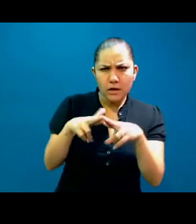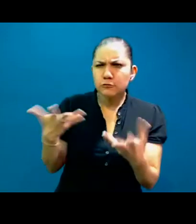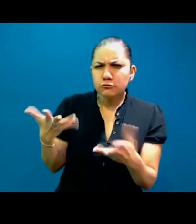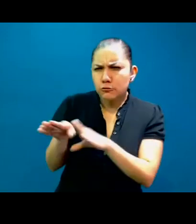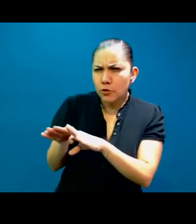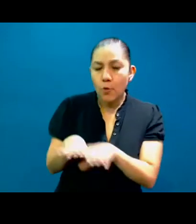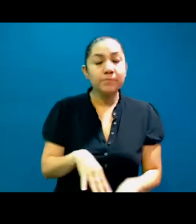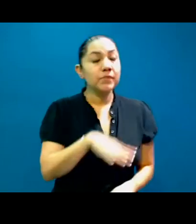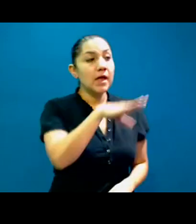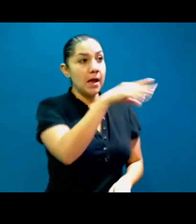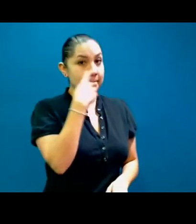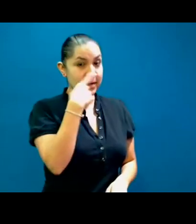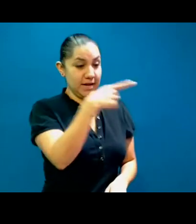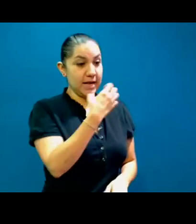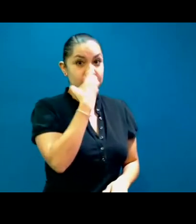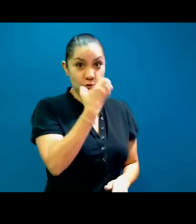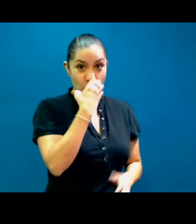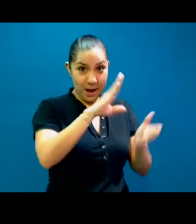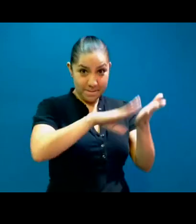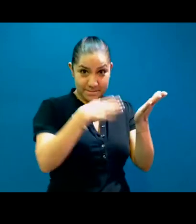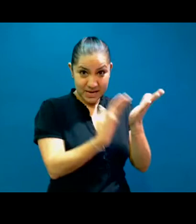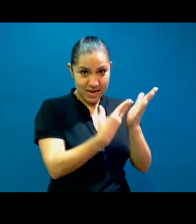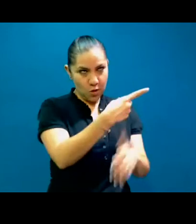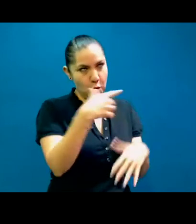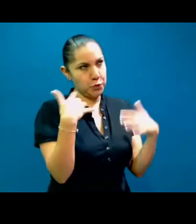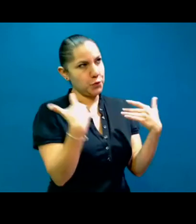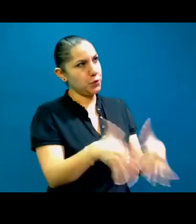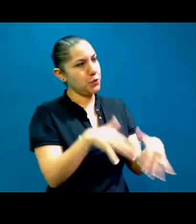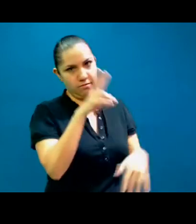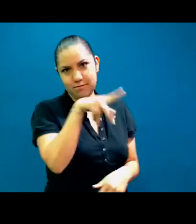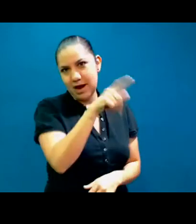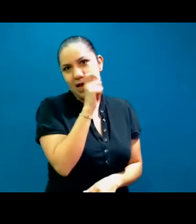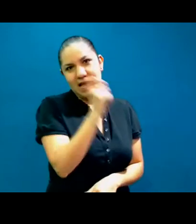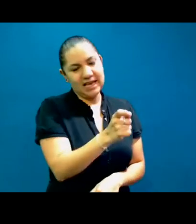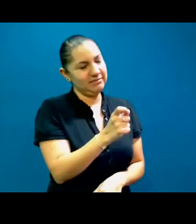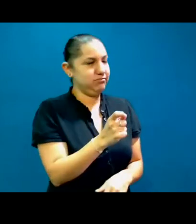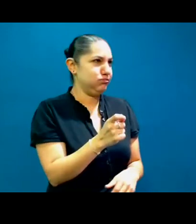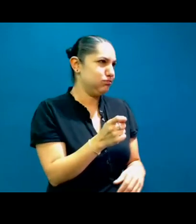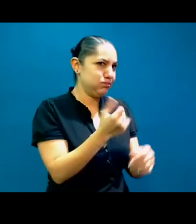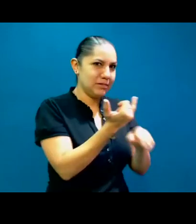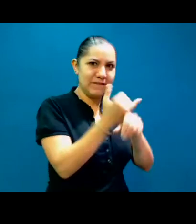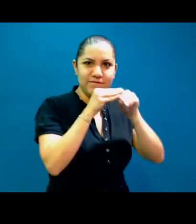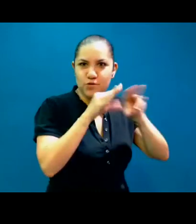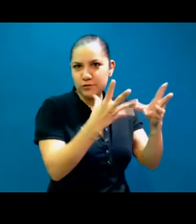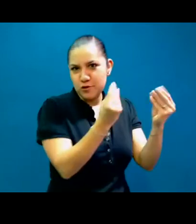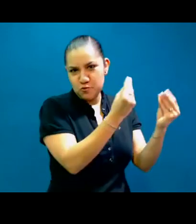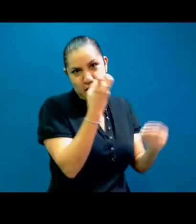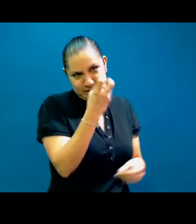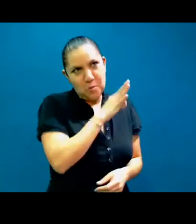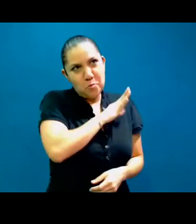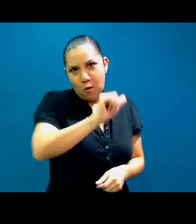escuelas bilingües, ese es otro mundo y con todo gusto podemos hacer un foro acerca de eso. Las escuelas bilingües te enseñan 50%